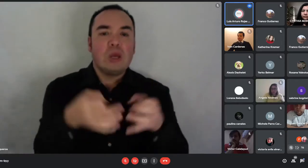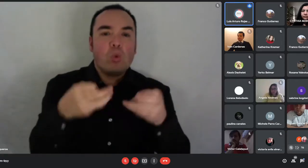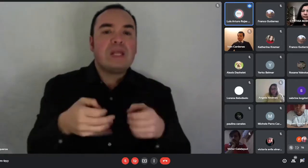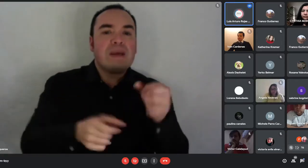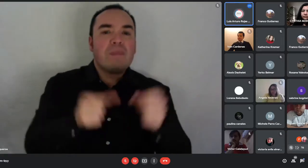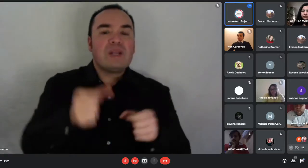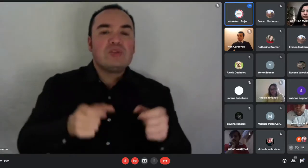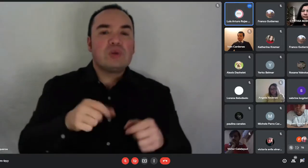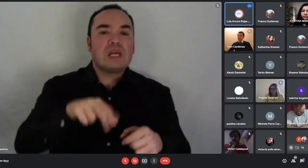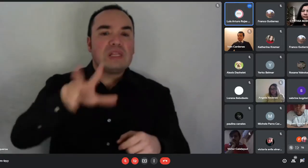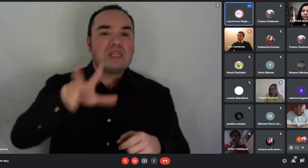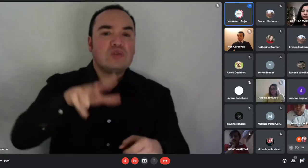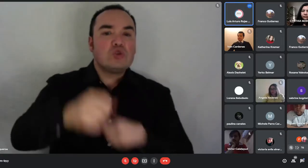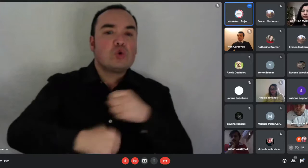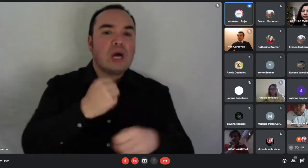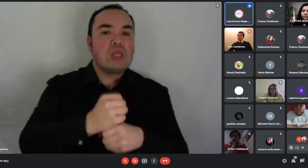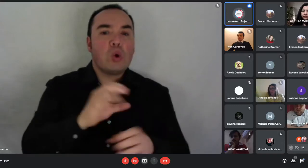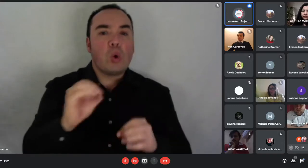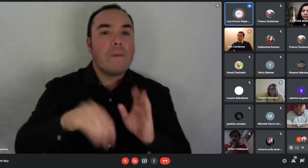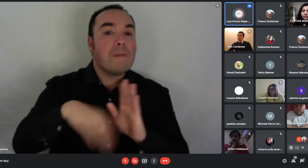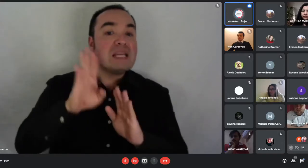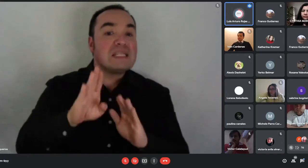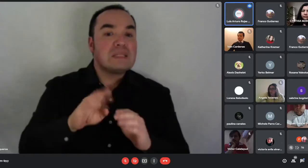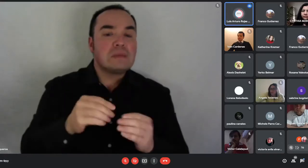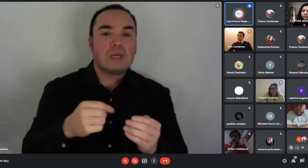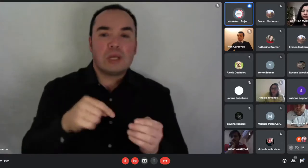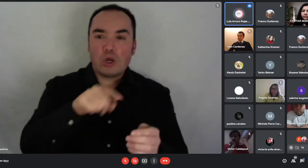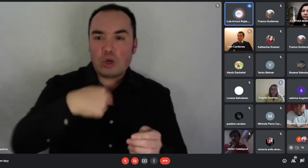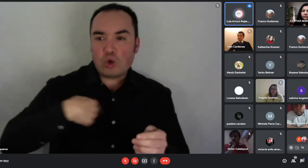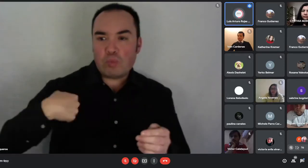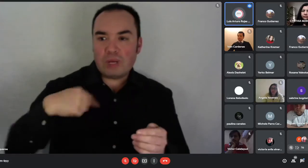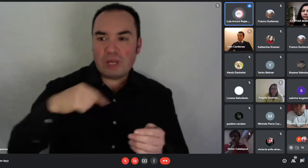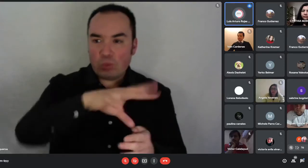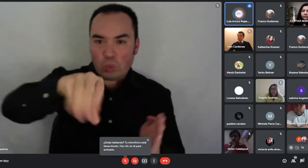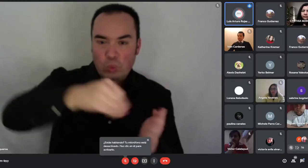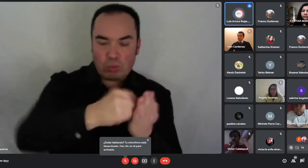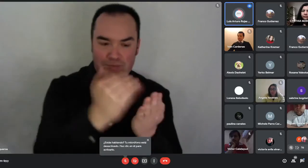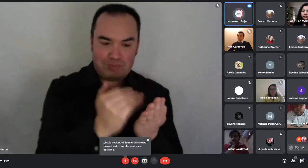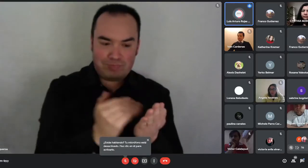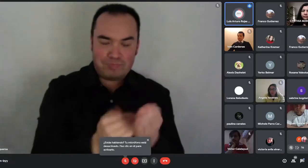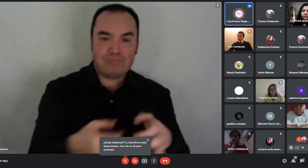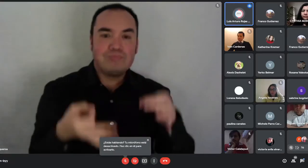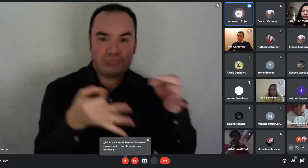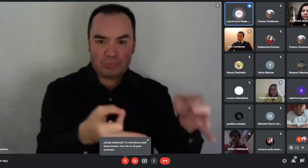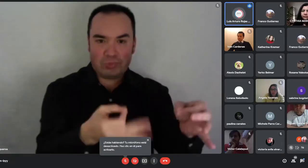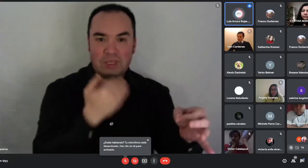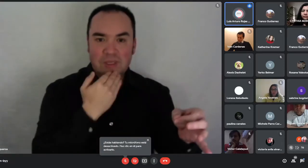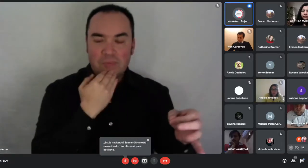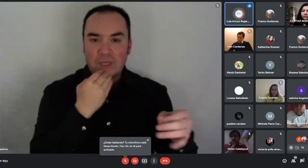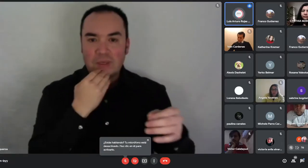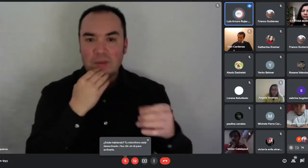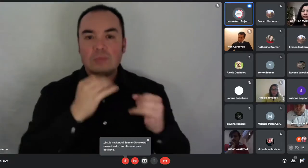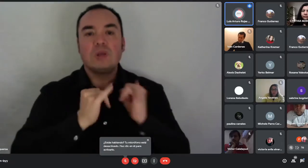También se deben completar las declaraciones simples, ya sea en el formato físico o formulario en línea.